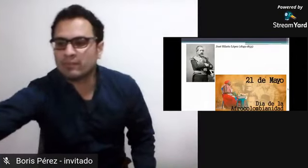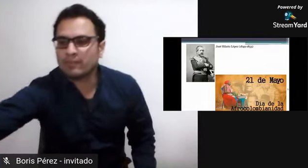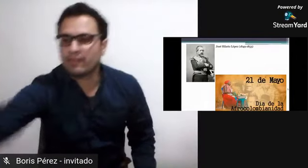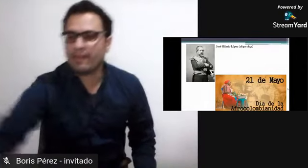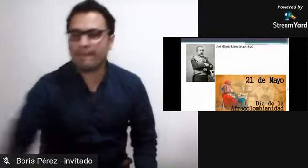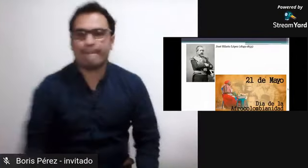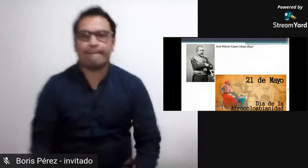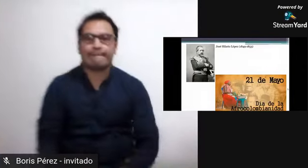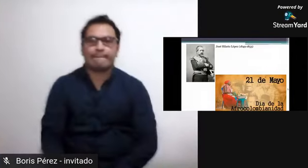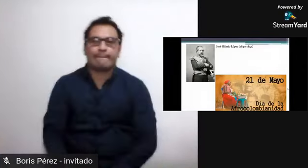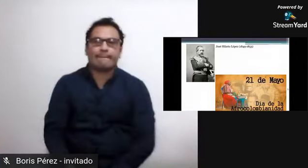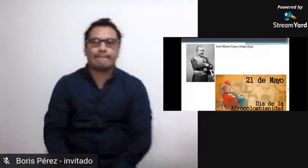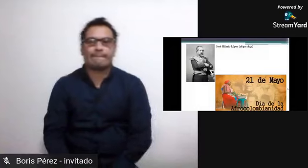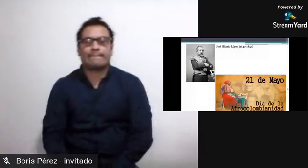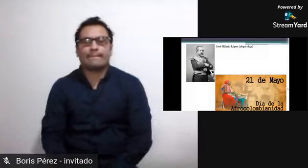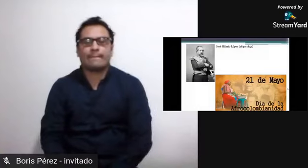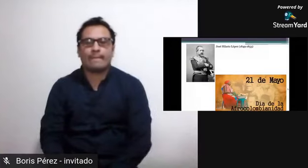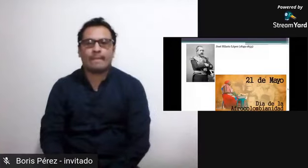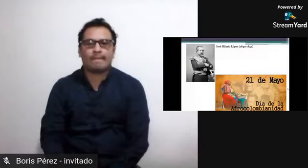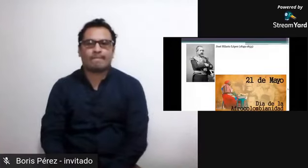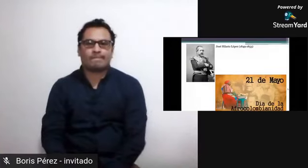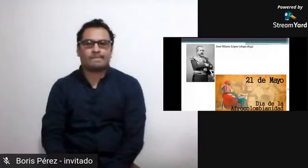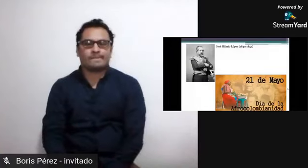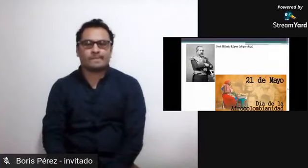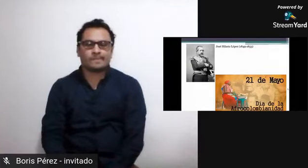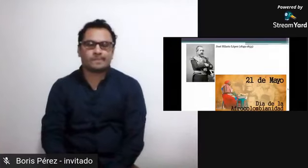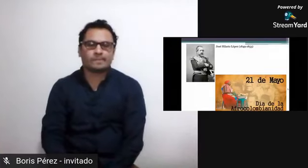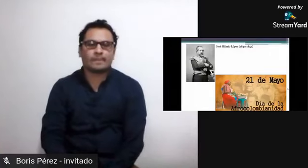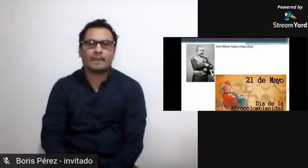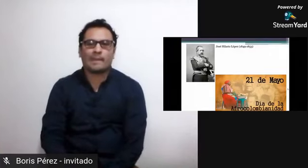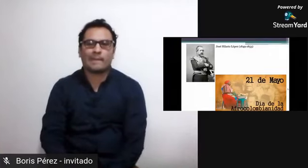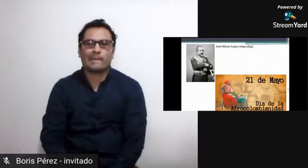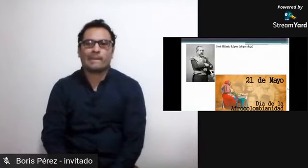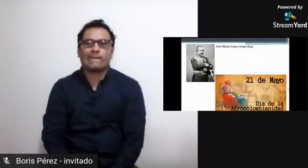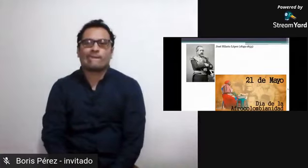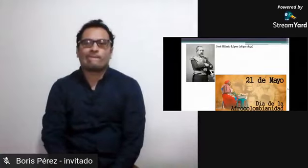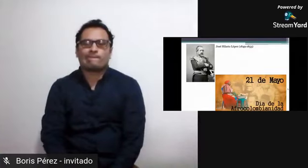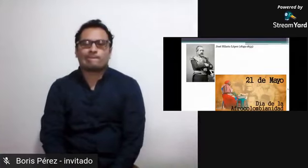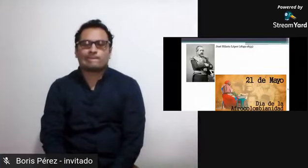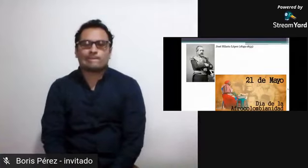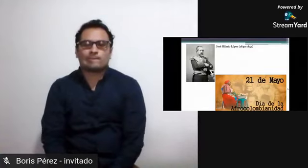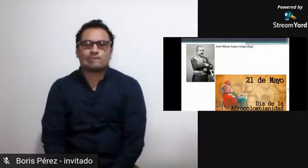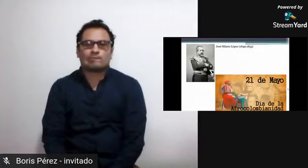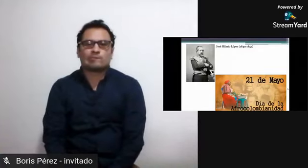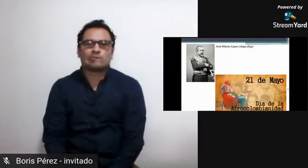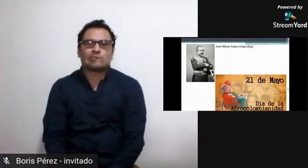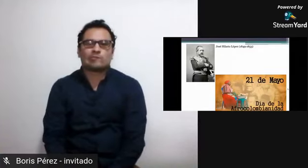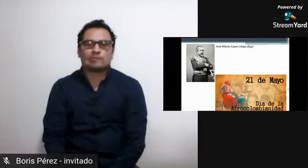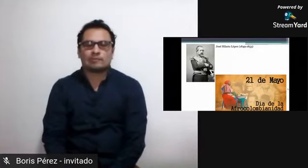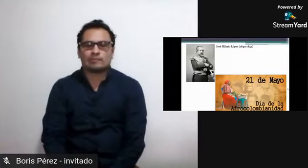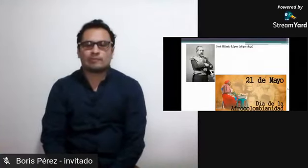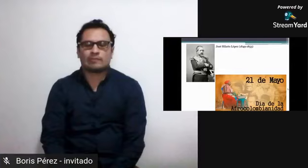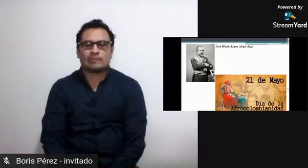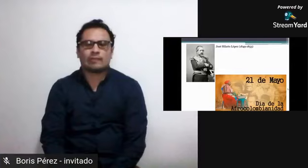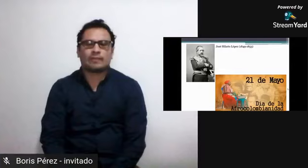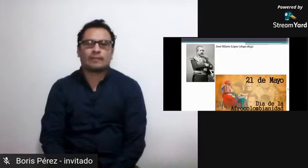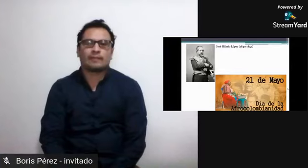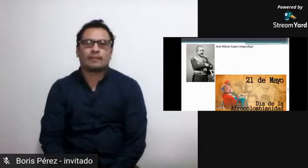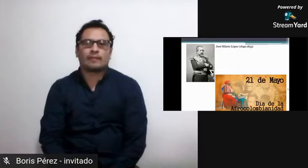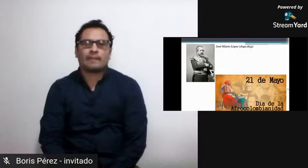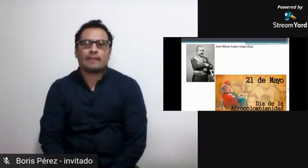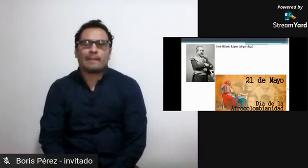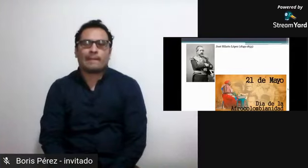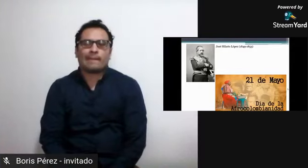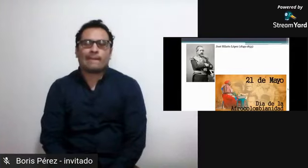puedan comentarnos a sus opiniones o hacernos saber sus inquietudes o si quieren